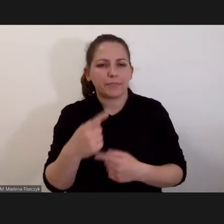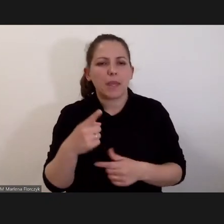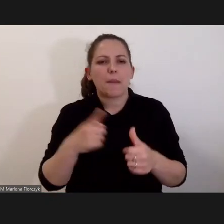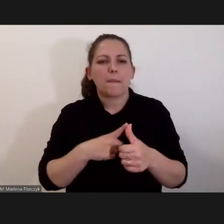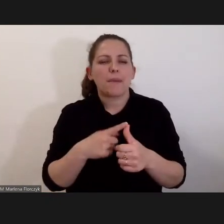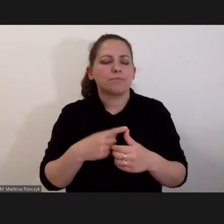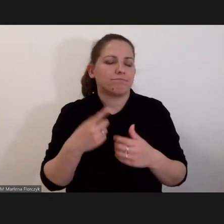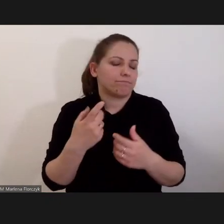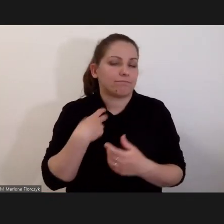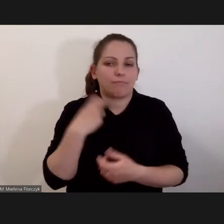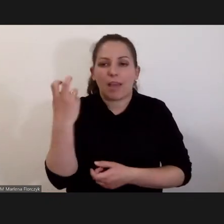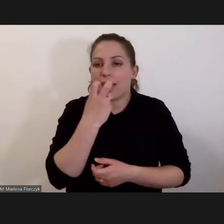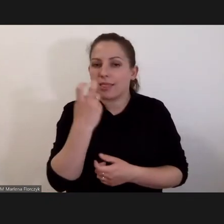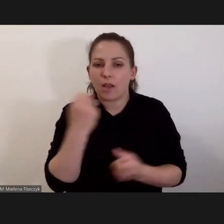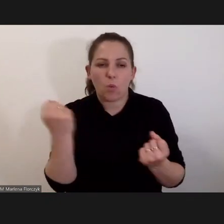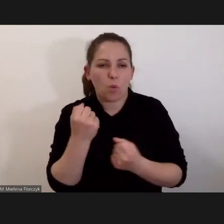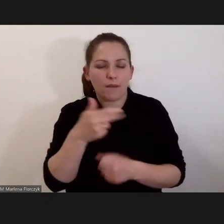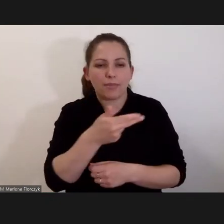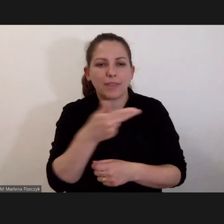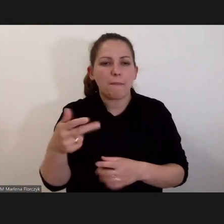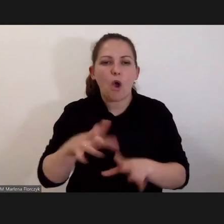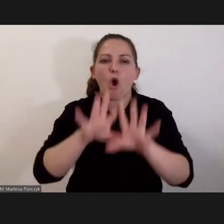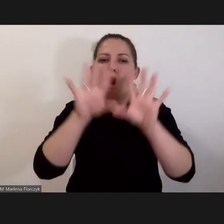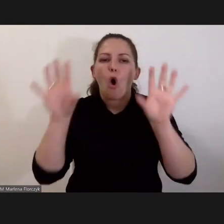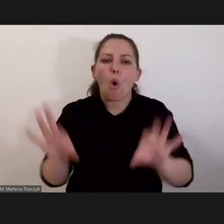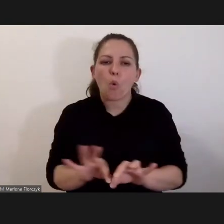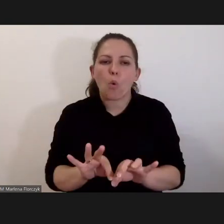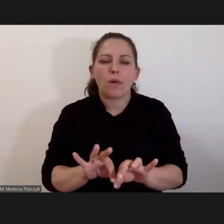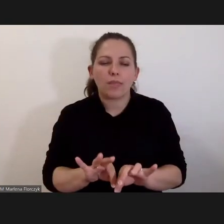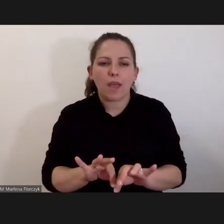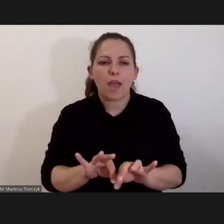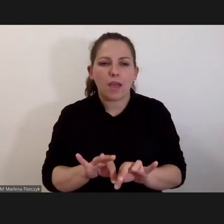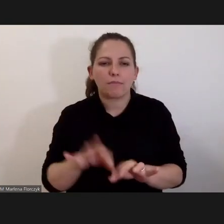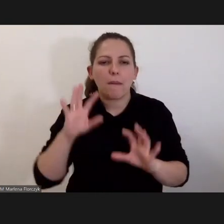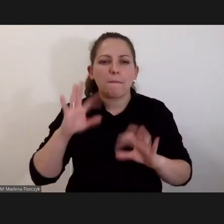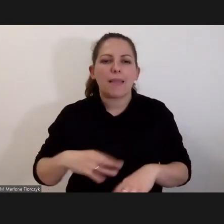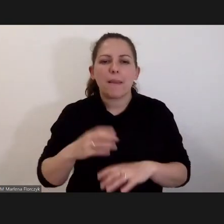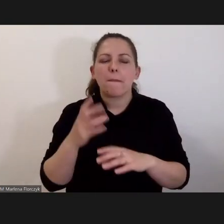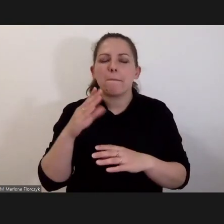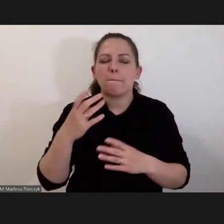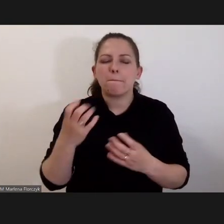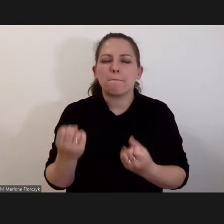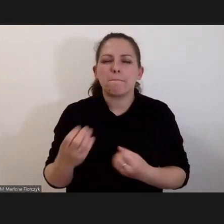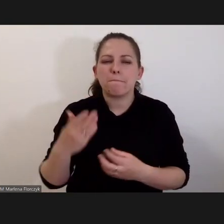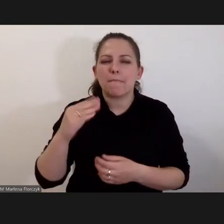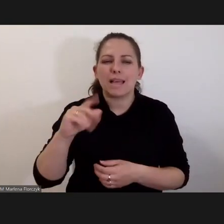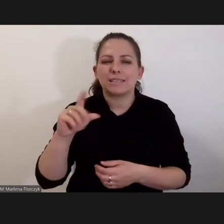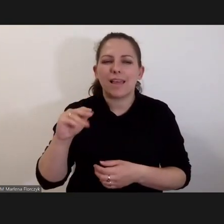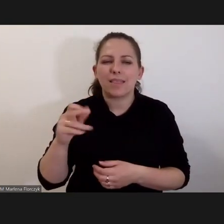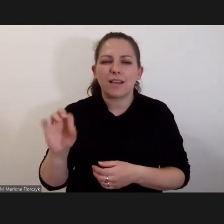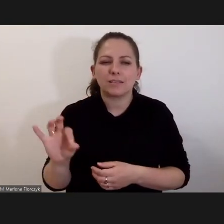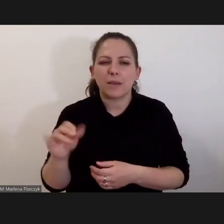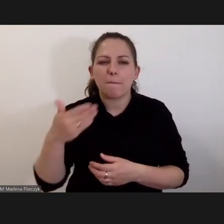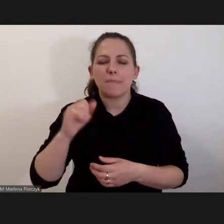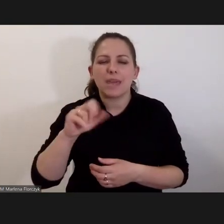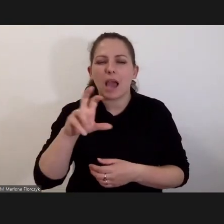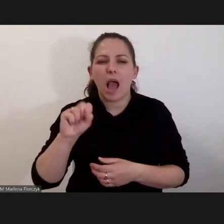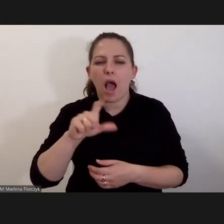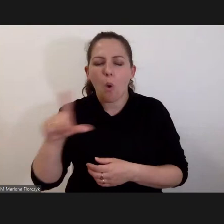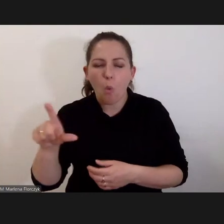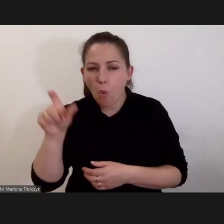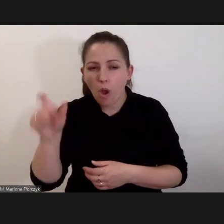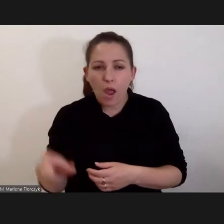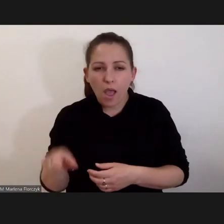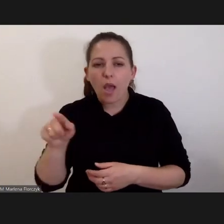niesłychanie interesujące zagadnienie ogólne poruszone przez pana mecenasa Michała Bukowińskiego